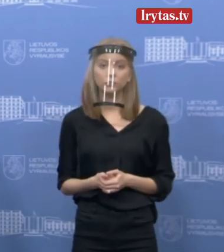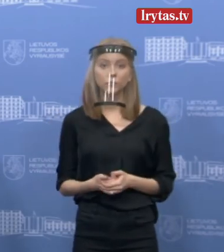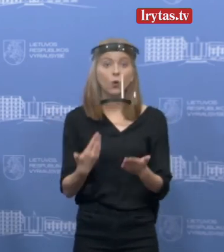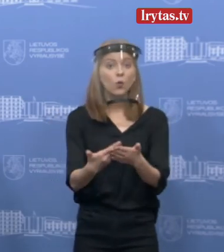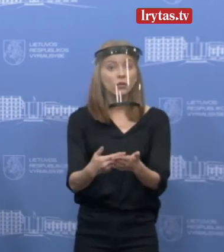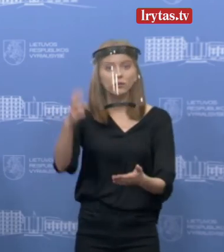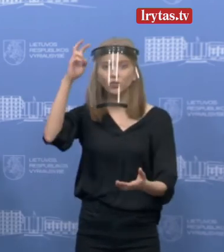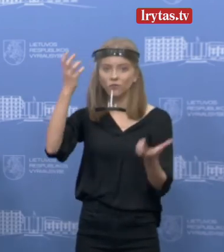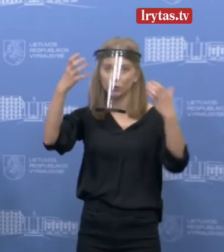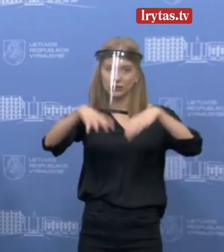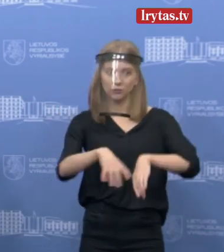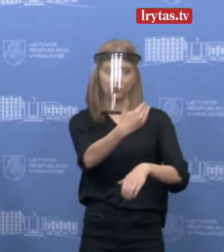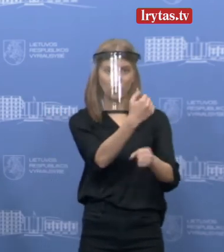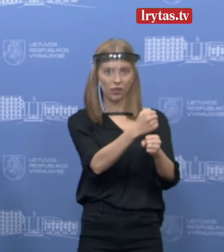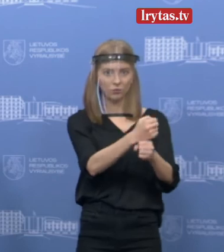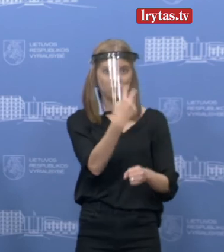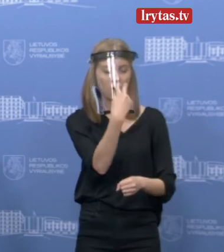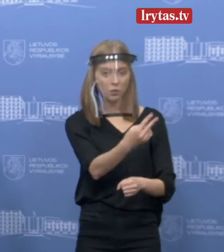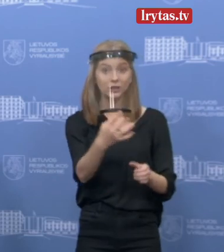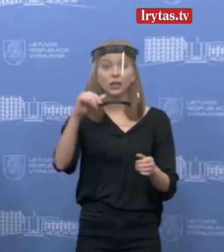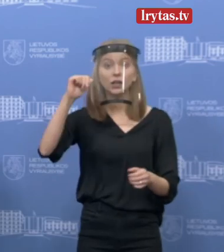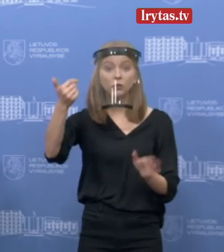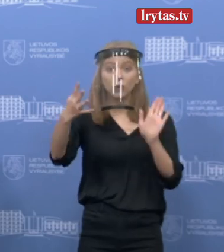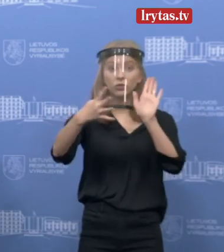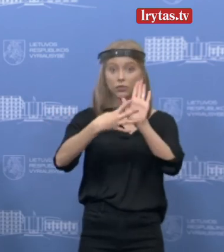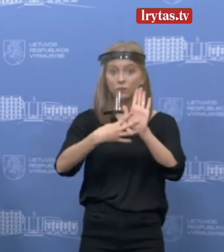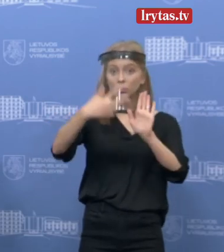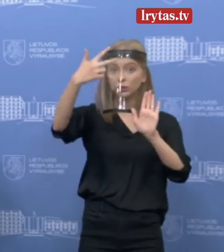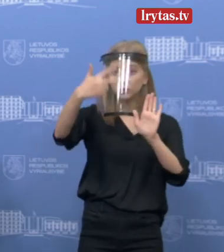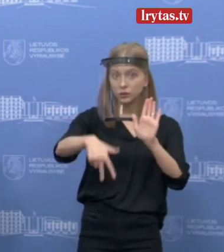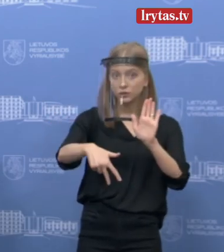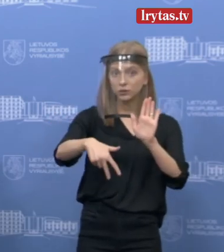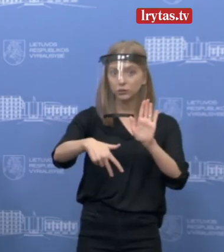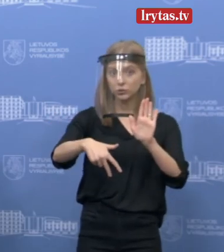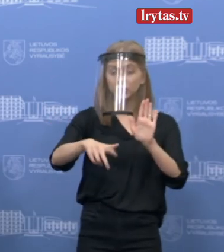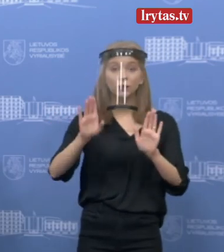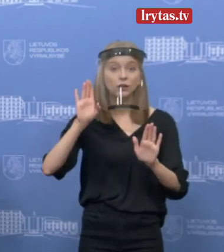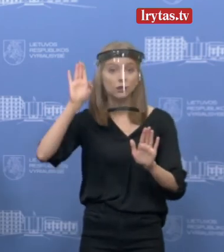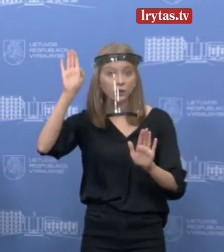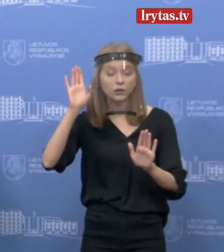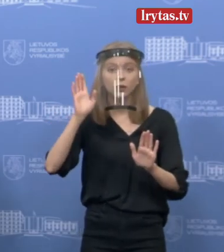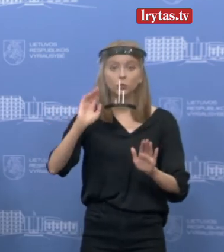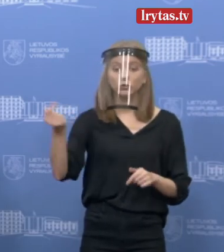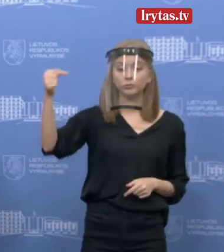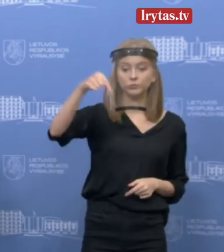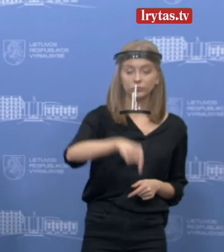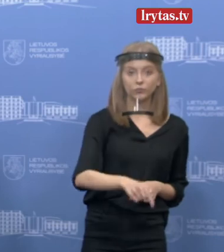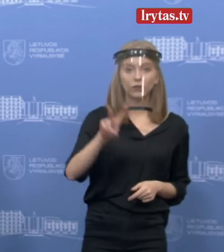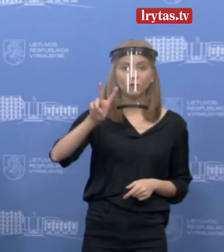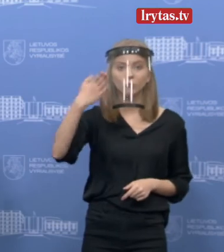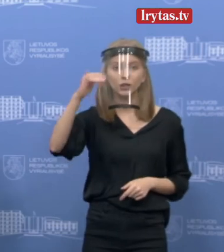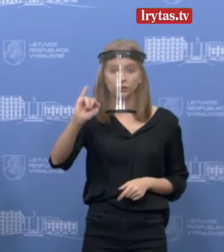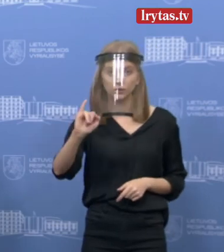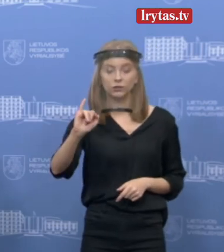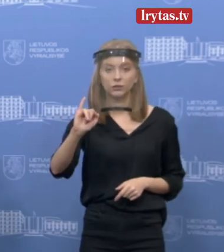į vyriausybės darbo ritmą. Taigi, rytoj 9.30, pas mūsų lankysis Valstybinės mokesčių inspekcijos